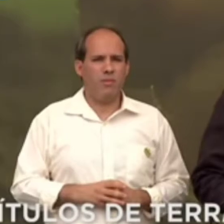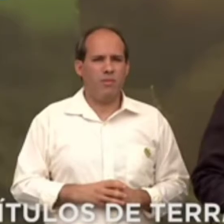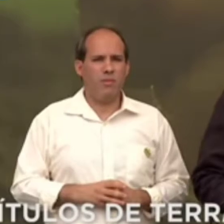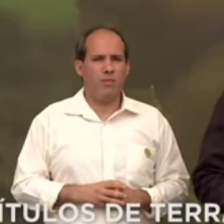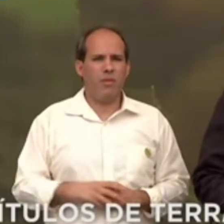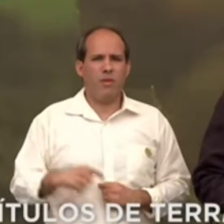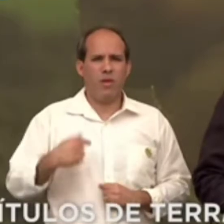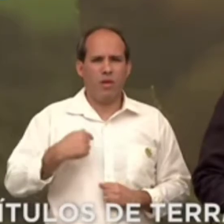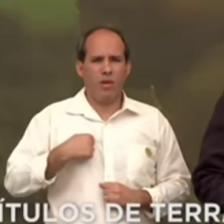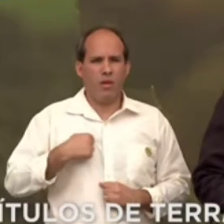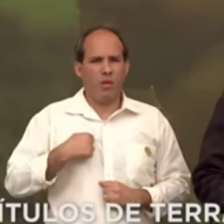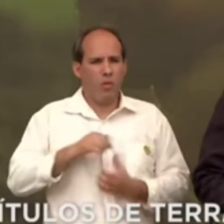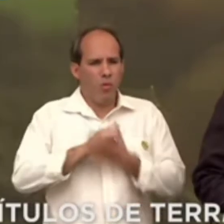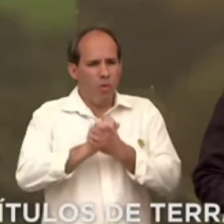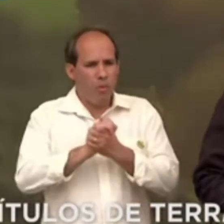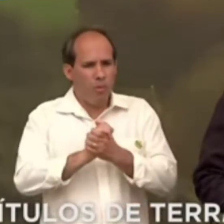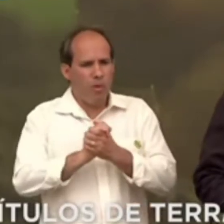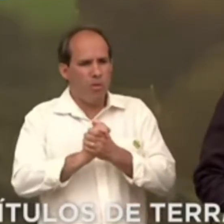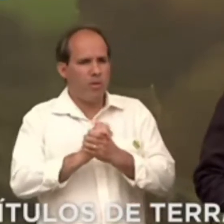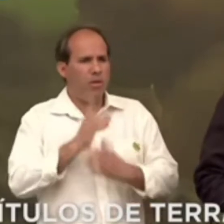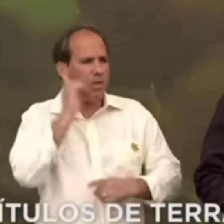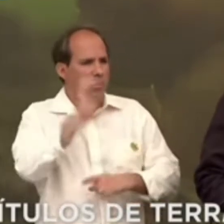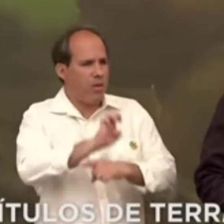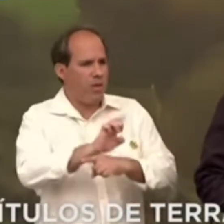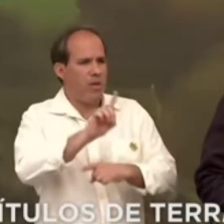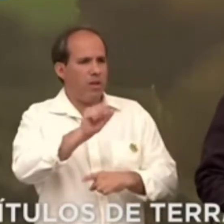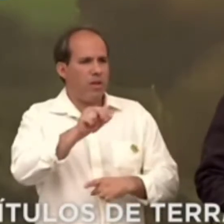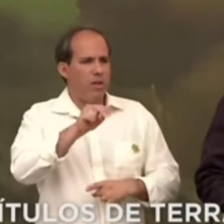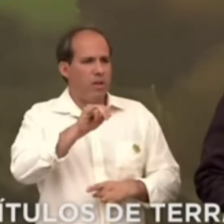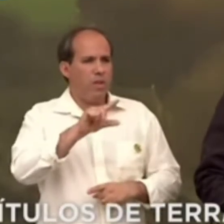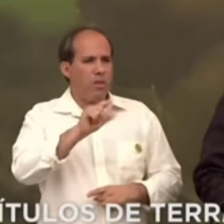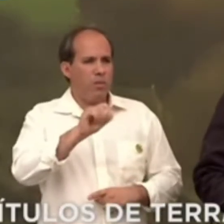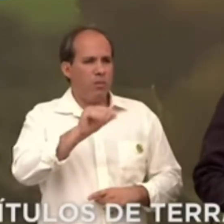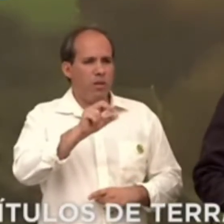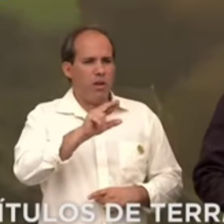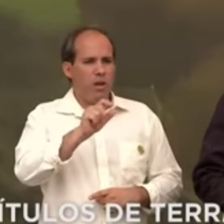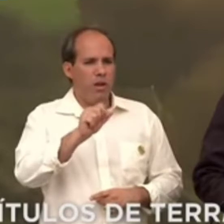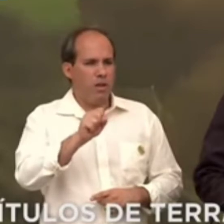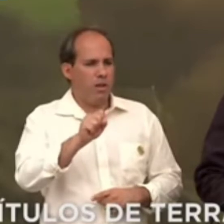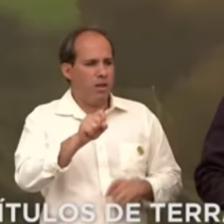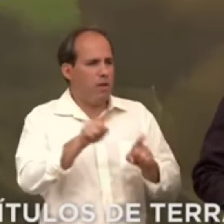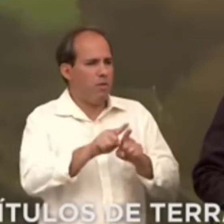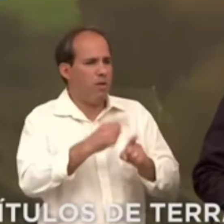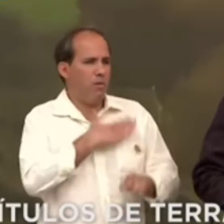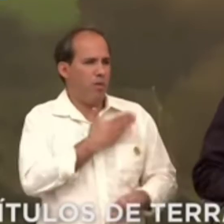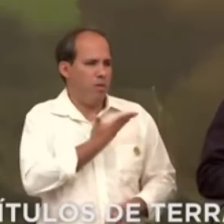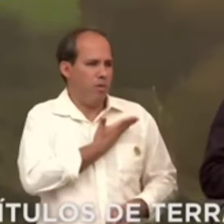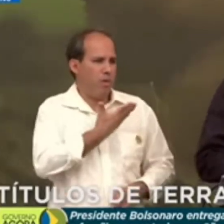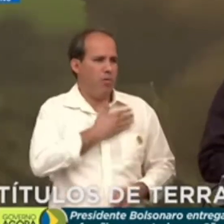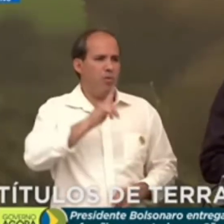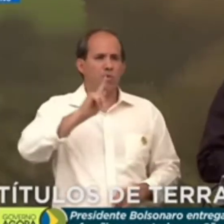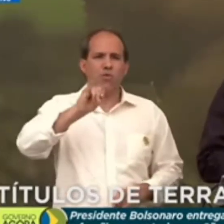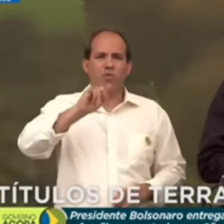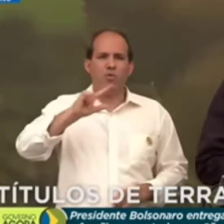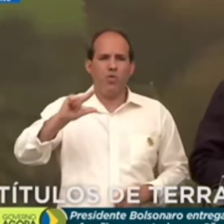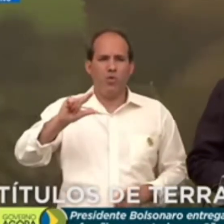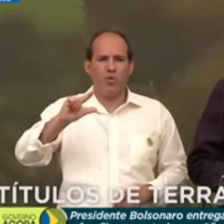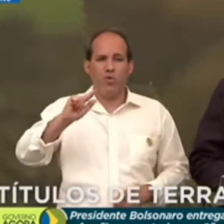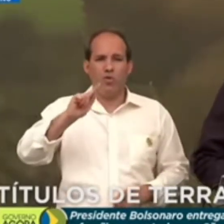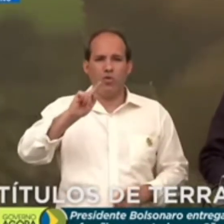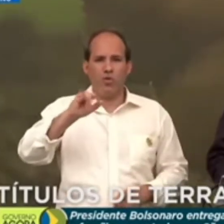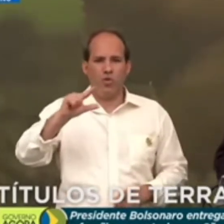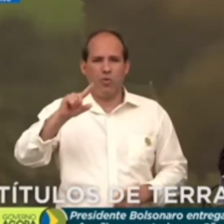Complemento aqui os deputados estaduais, o Danilo Balas e meu amigo Gil Diniz. Obrigado.